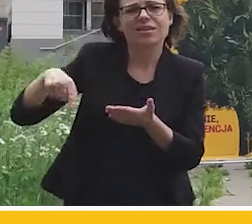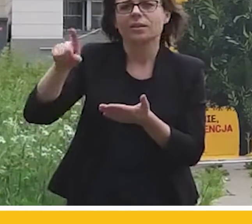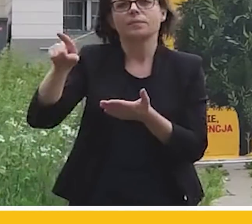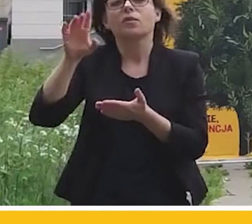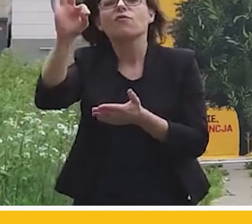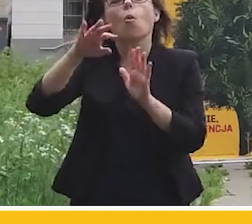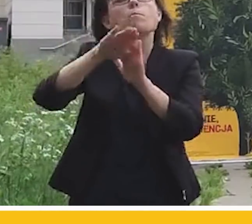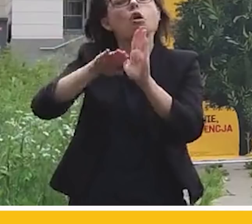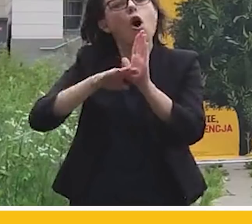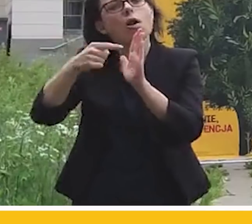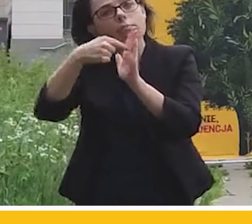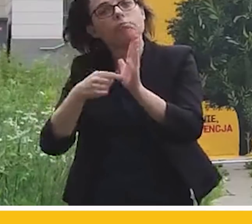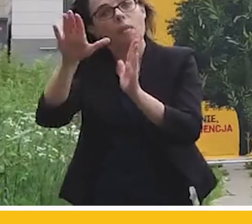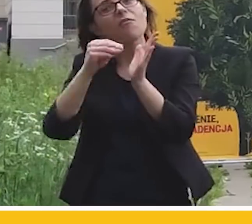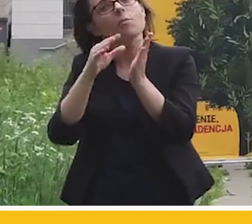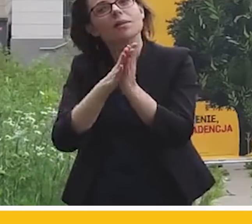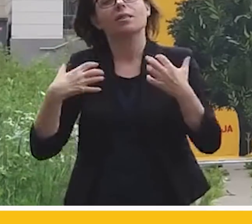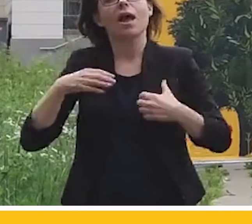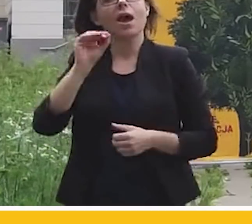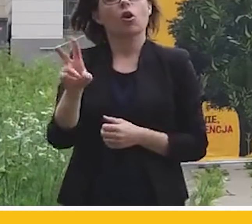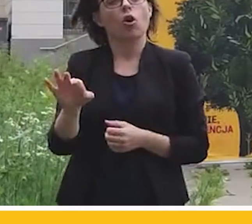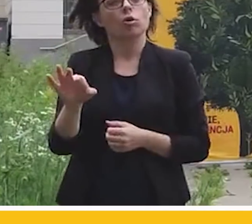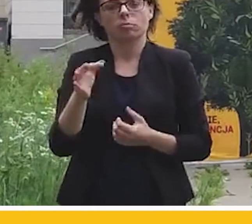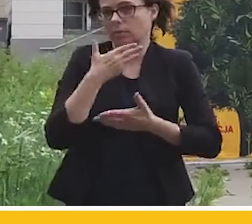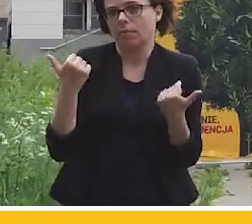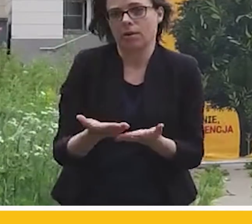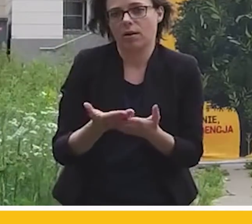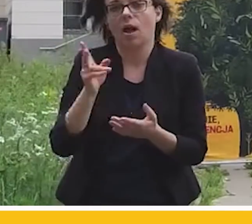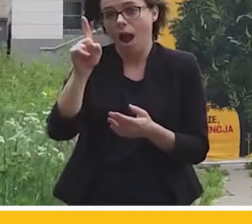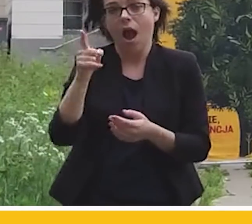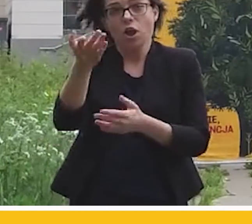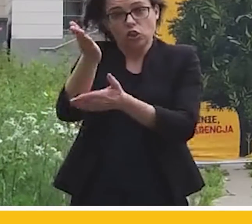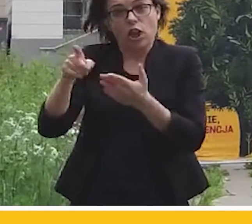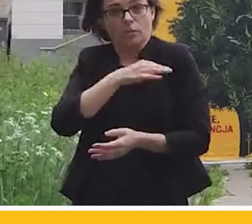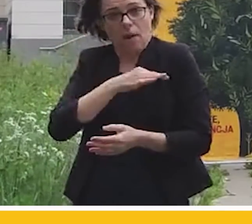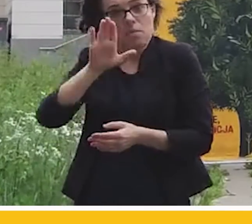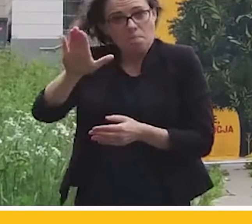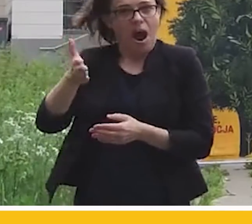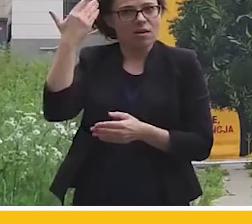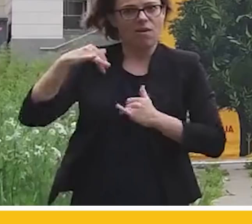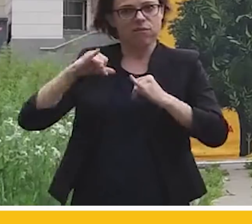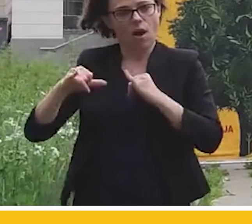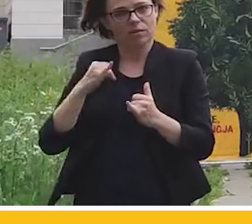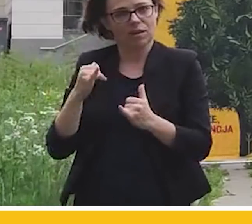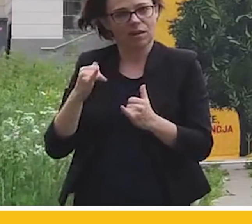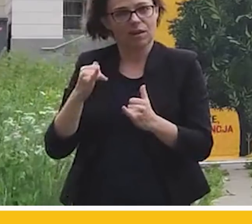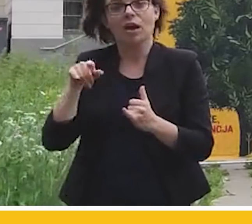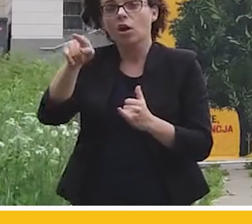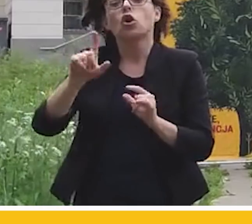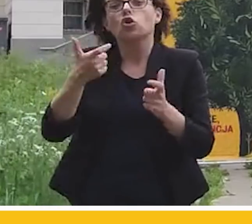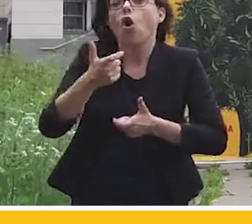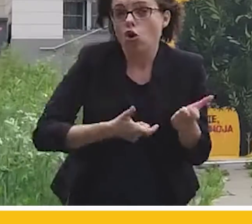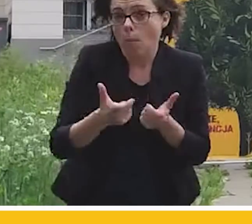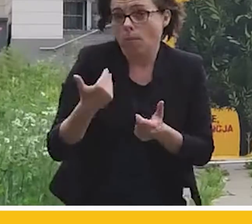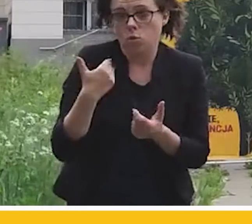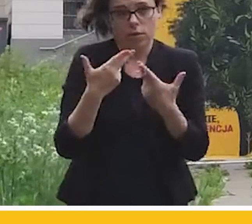swoim programie agendy ekologicznej. A kiedy miał władzę, a niektórzy z nich mieli ją w Polsce przez długie lata, bardzo niewiele albo prawie nic z tą agendą